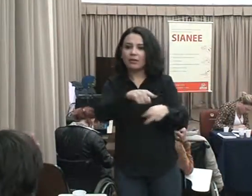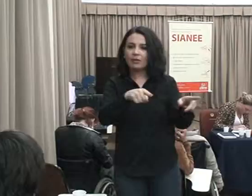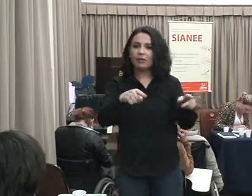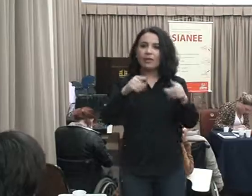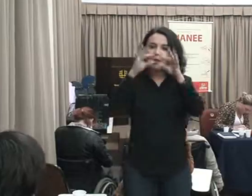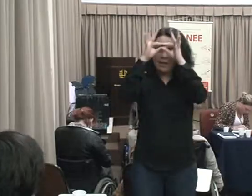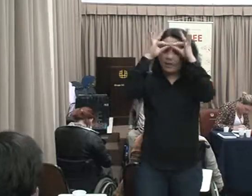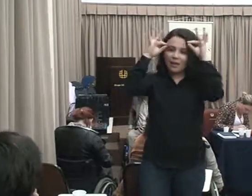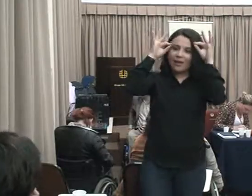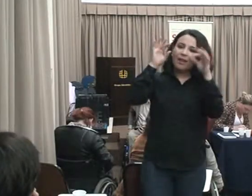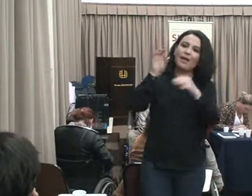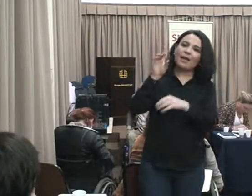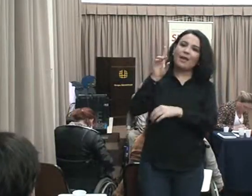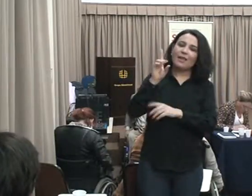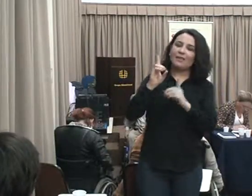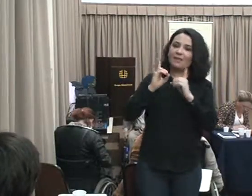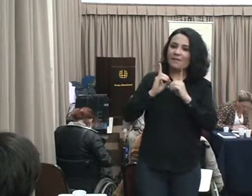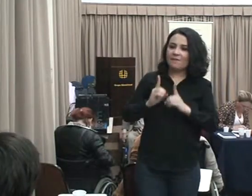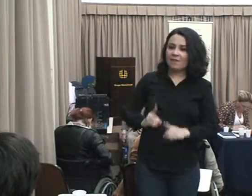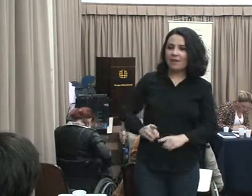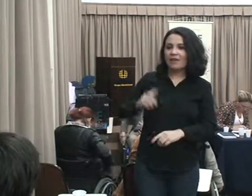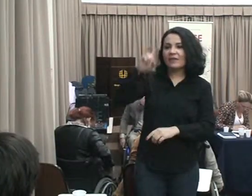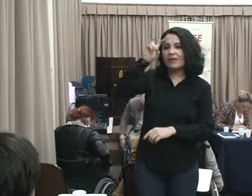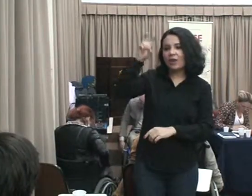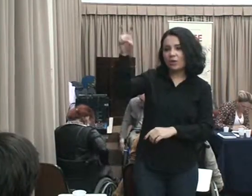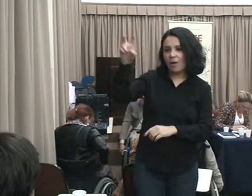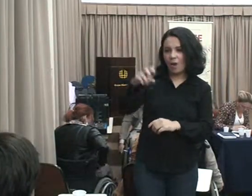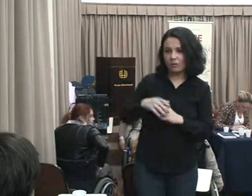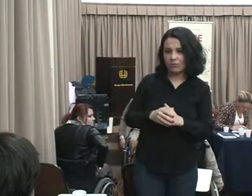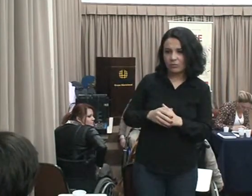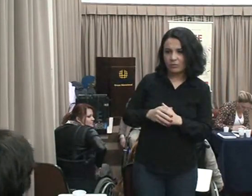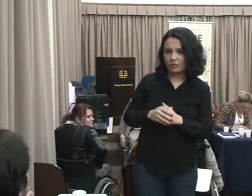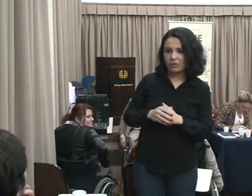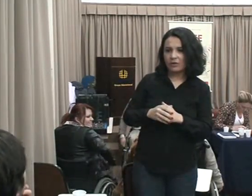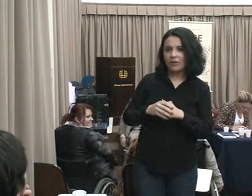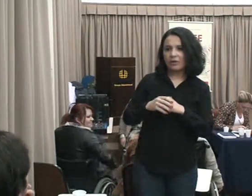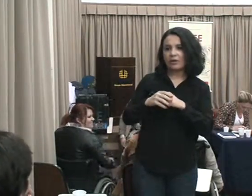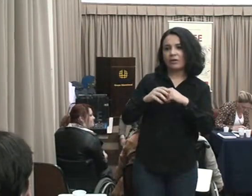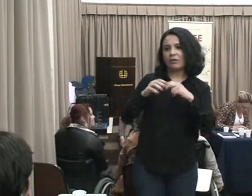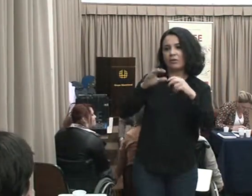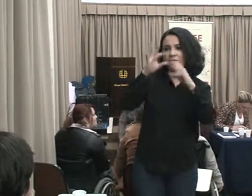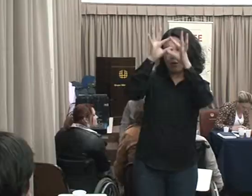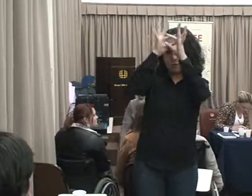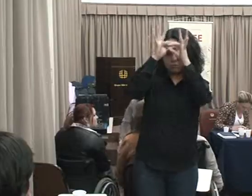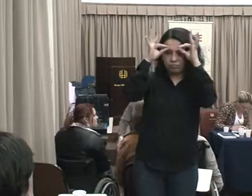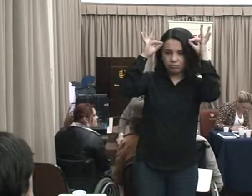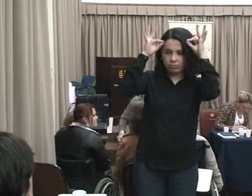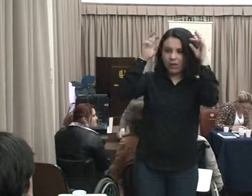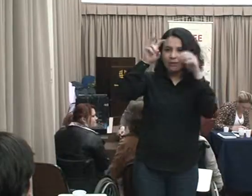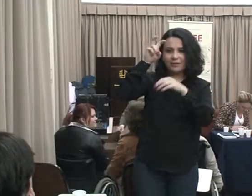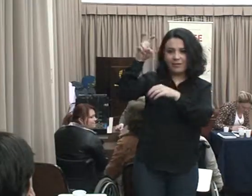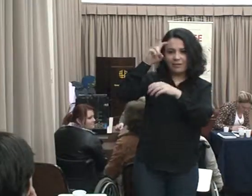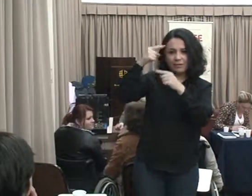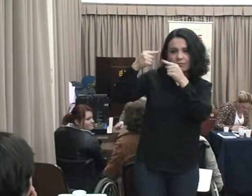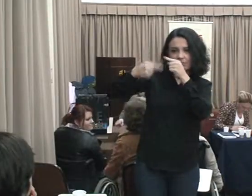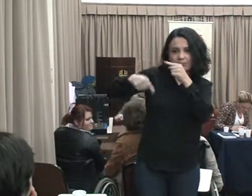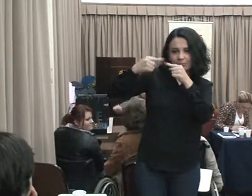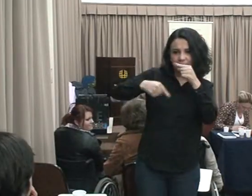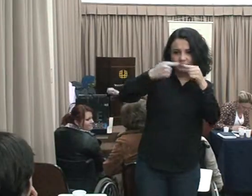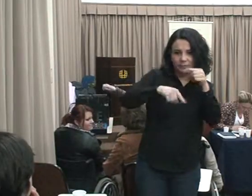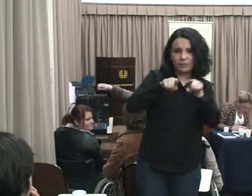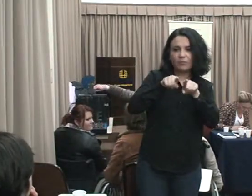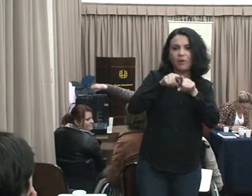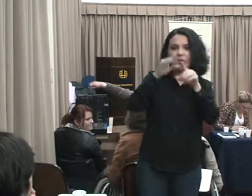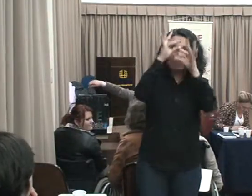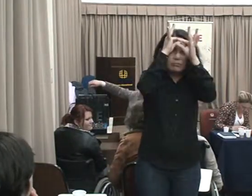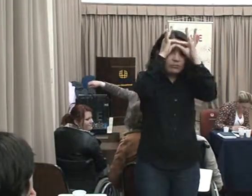Sabe O lado do esforço Então, o eu queria falar? Na verdade Eu sou da engenharia Nada